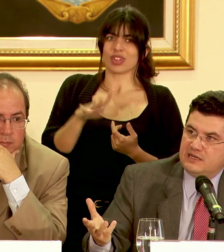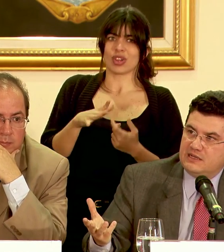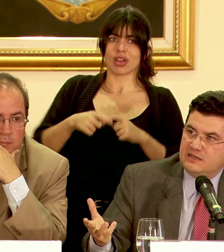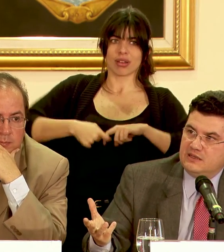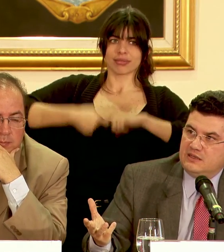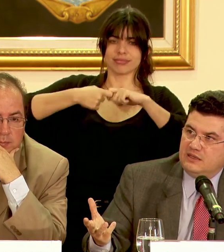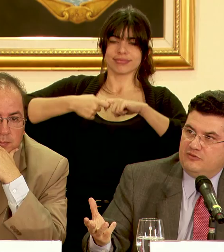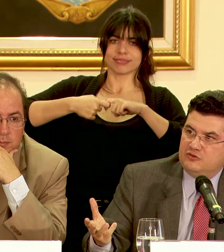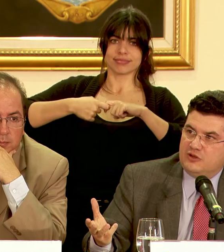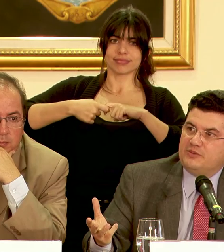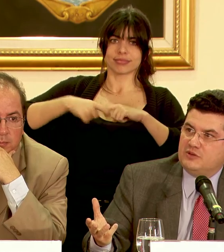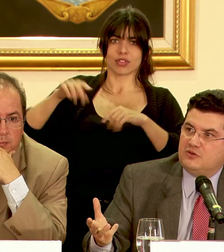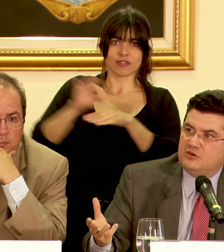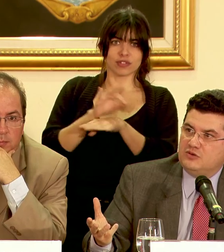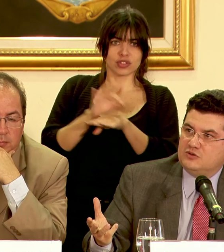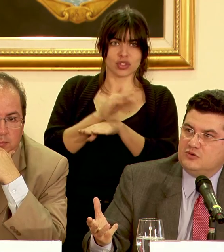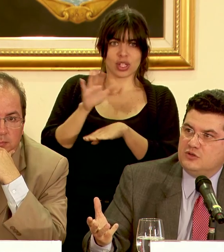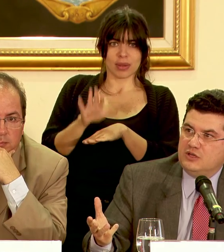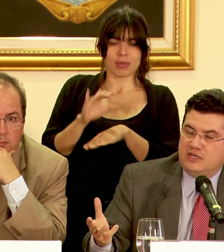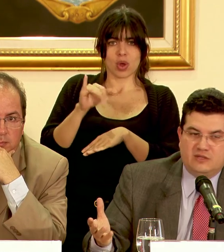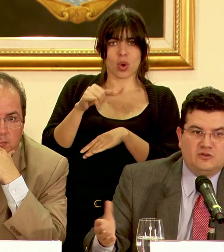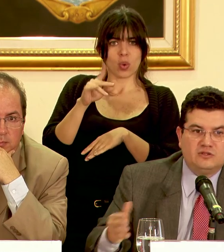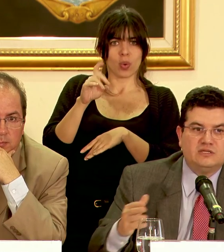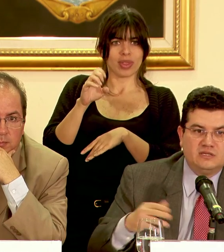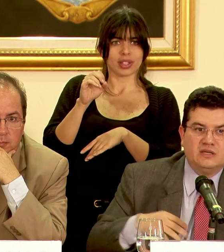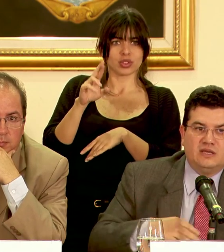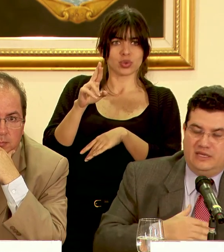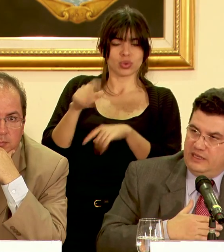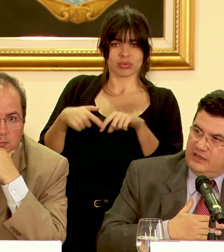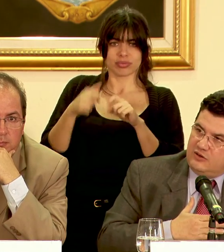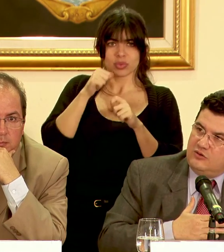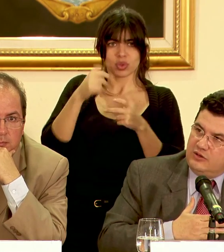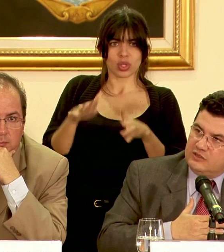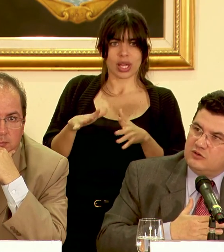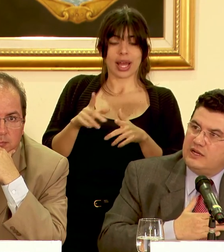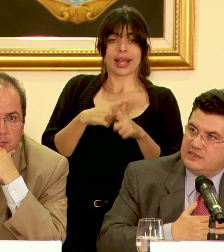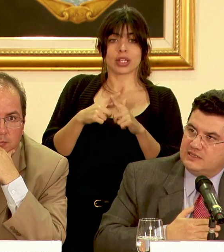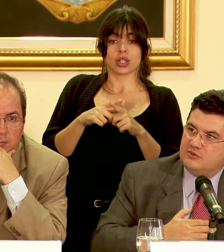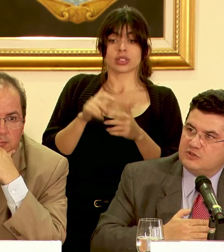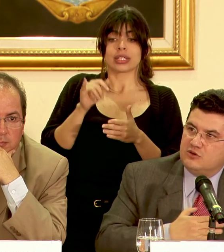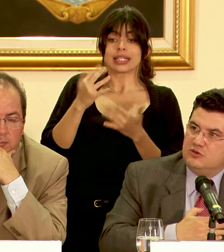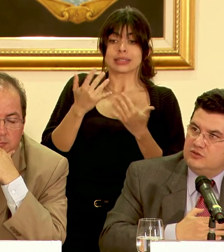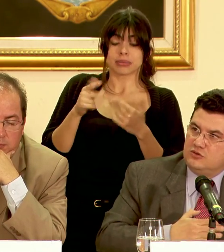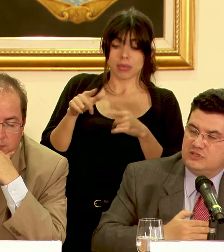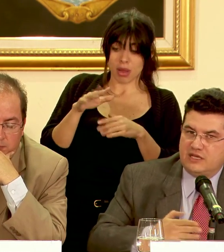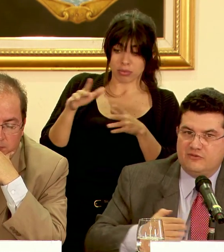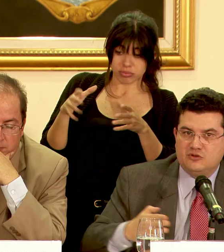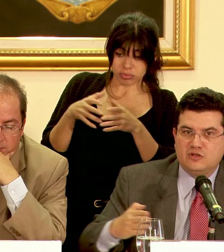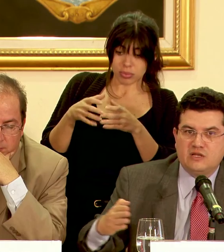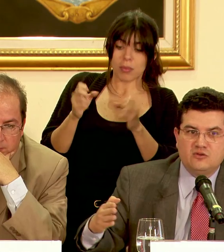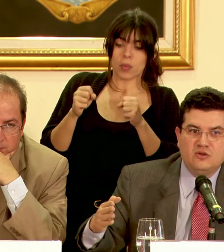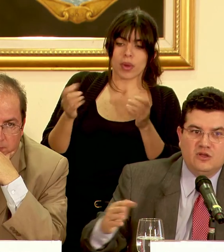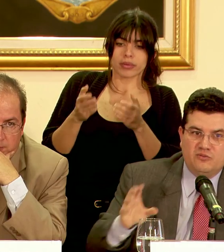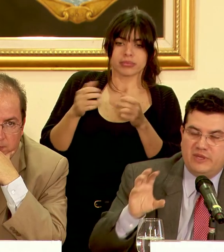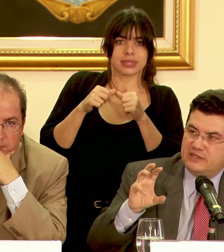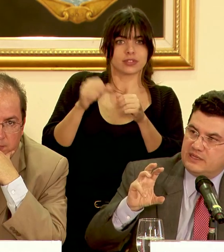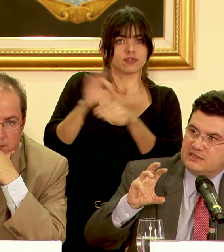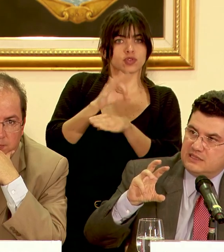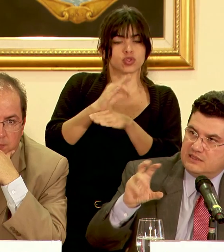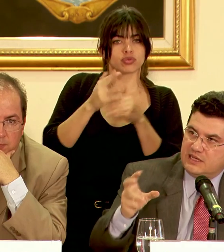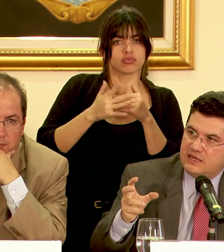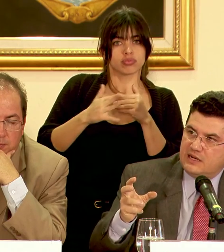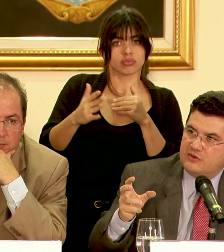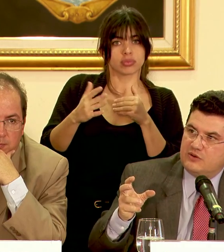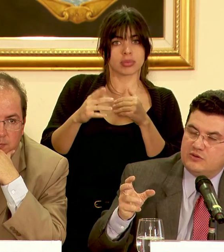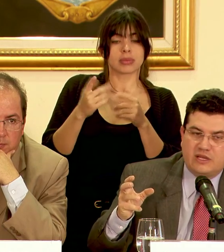paralizara el funcionamiento de Jude Sur entonces con esto garantizamos que Jude Sur siga funcionando mientras